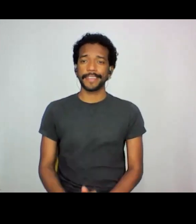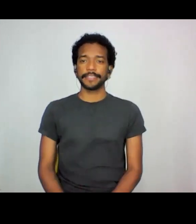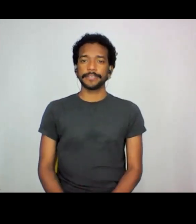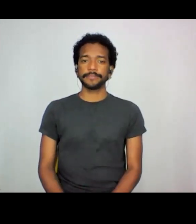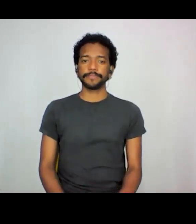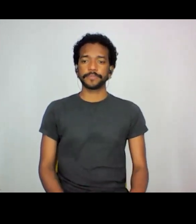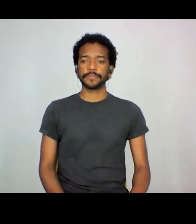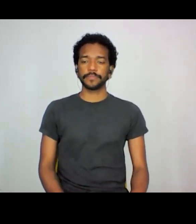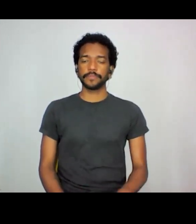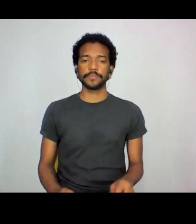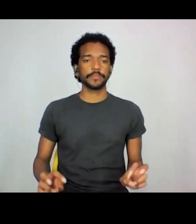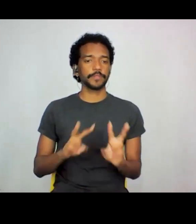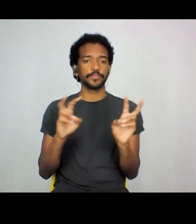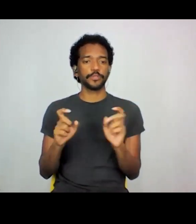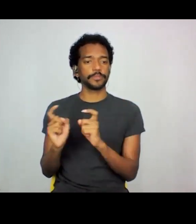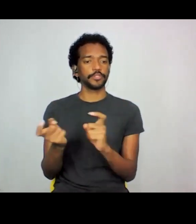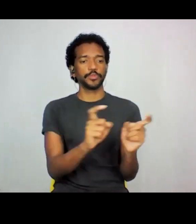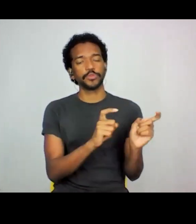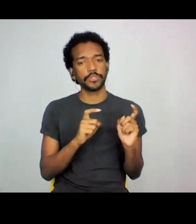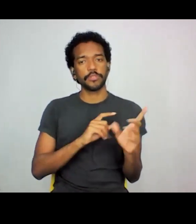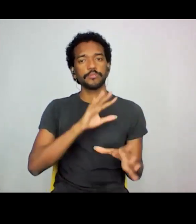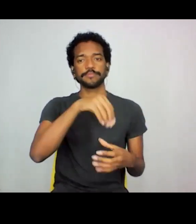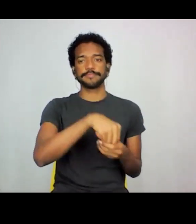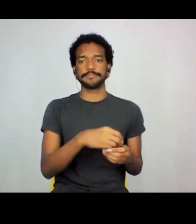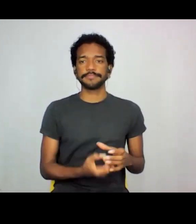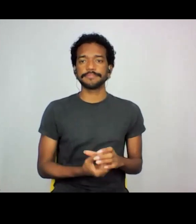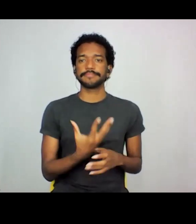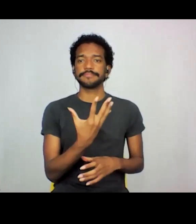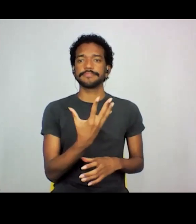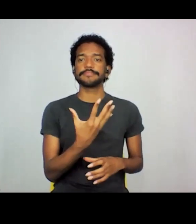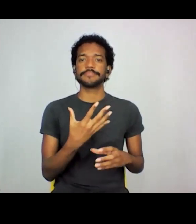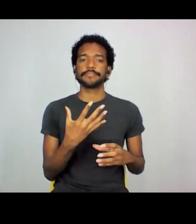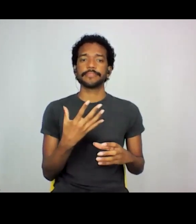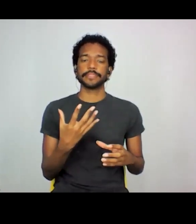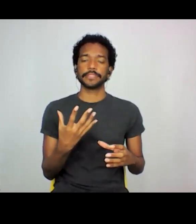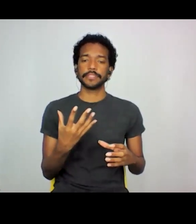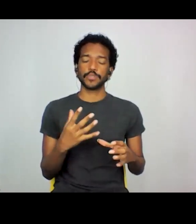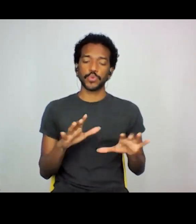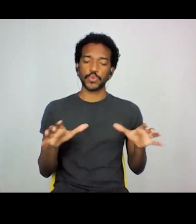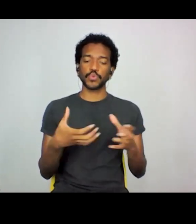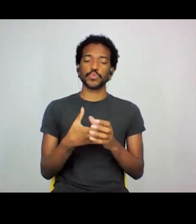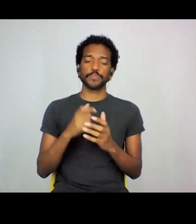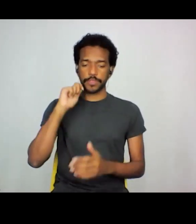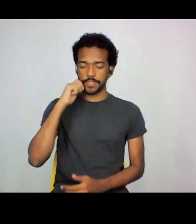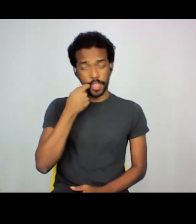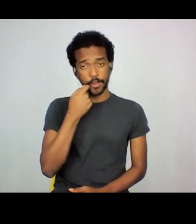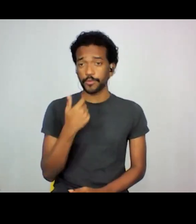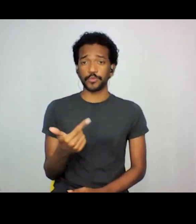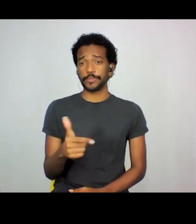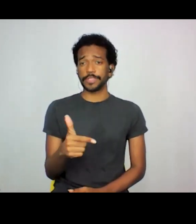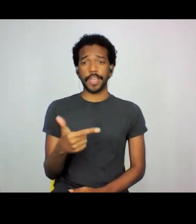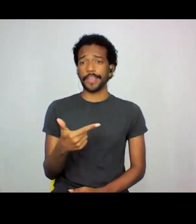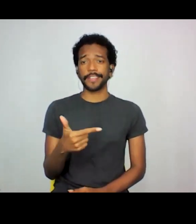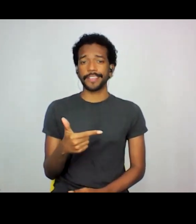questões, as discussões que ocorrem dentro do sujeito, nos grupos negros com